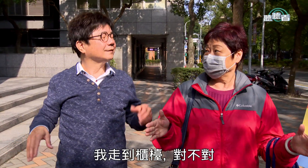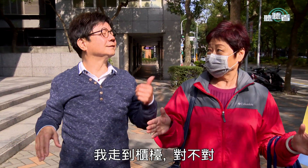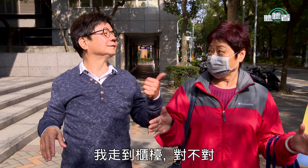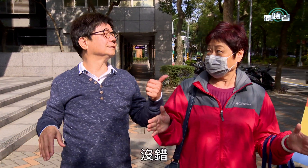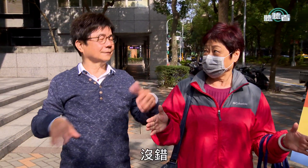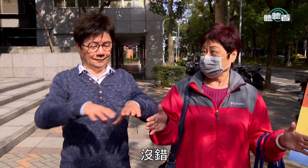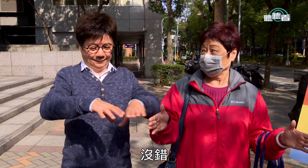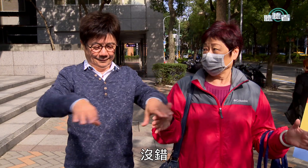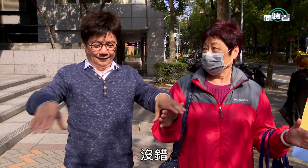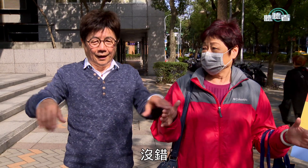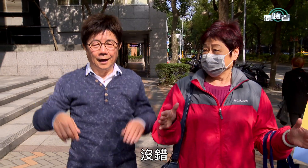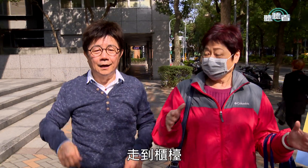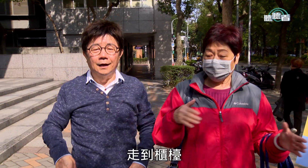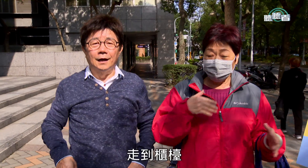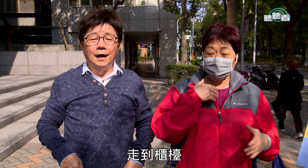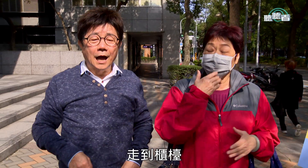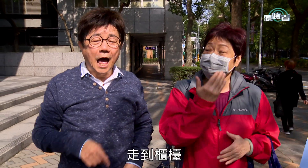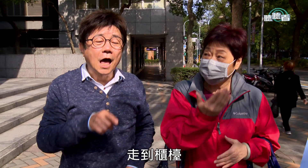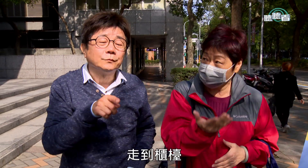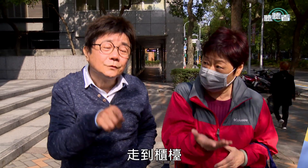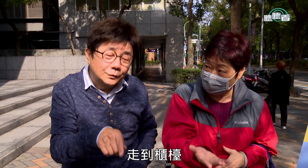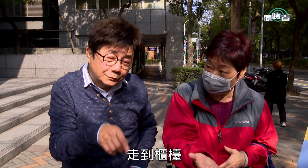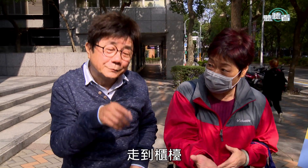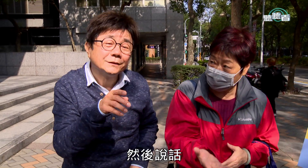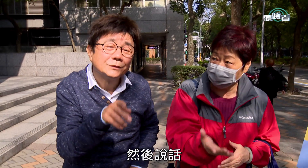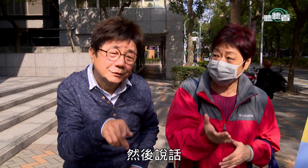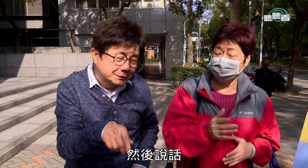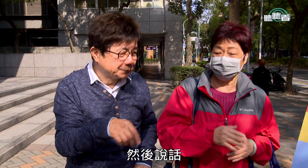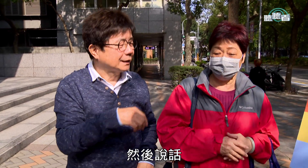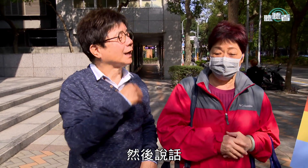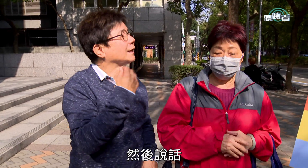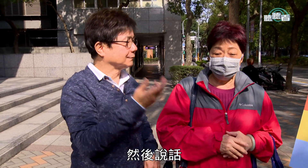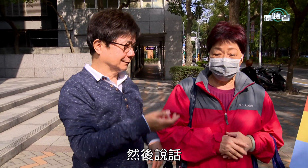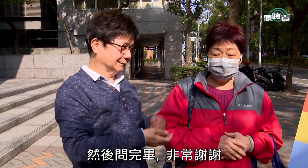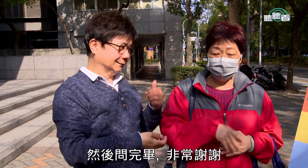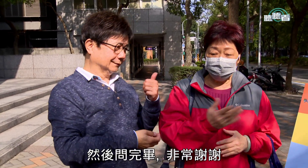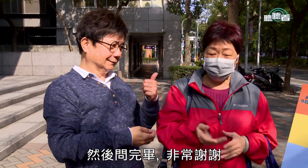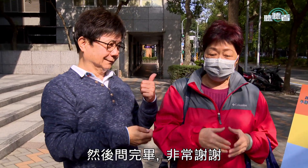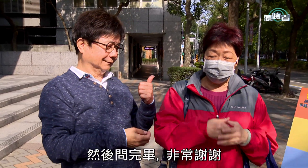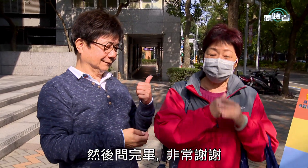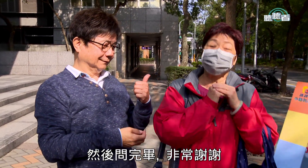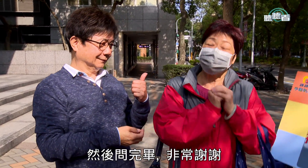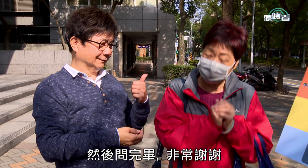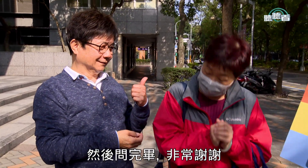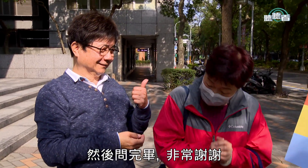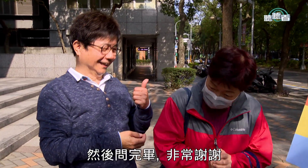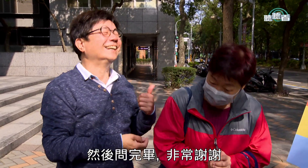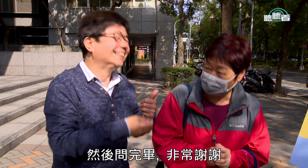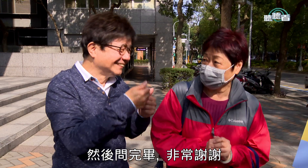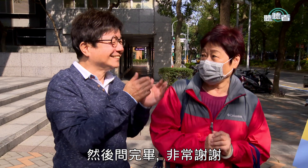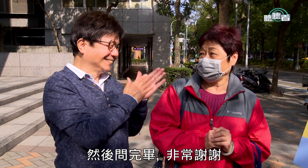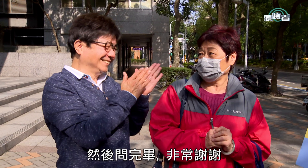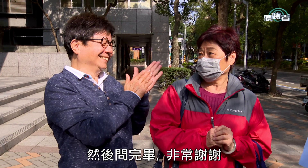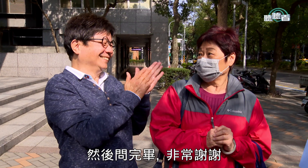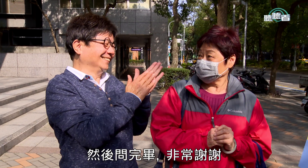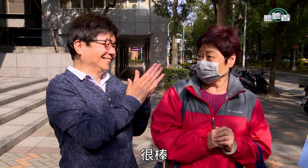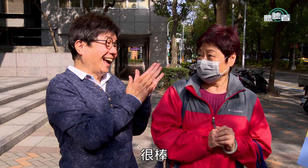对不对没错然后我人家然后说话哎呀表演得很棒啊非常谢谢哎很棒